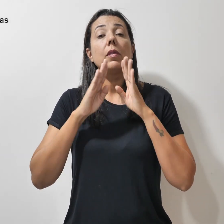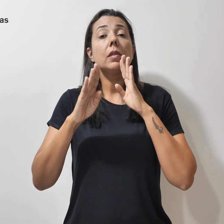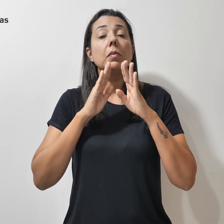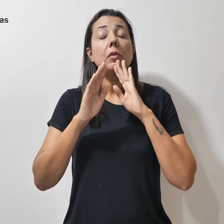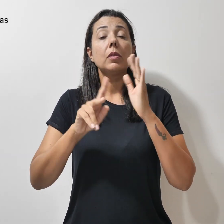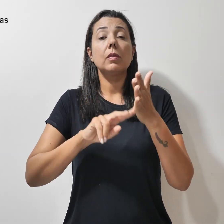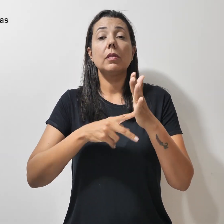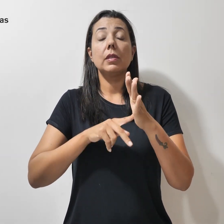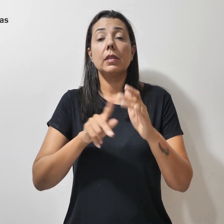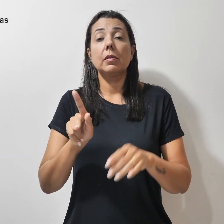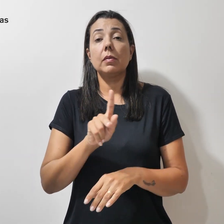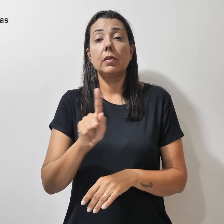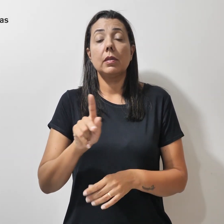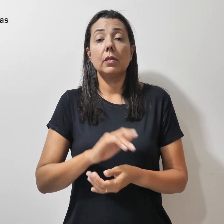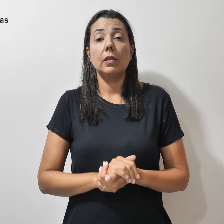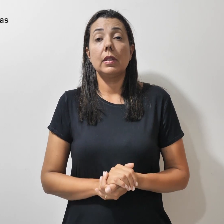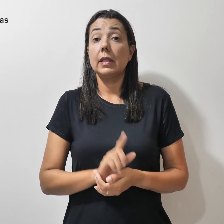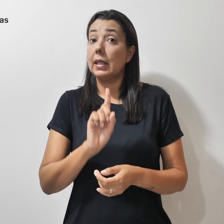SimproDF. Não perca!